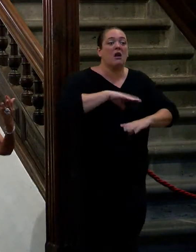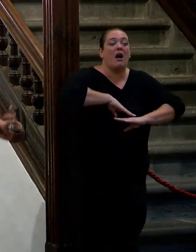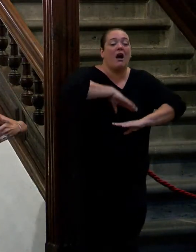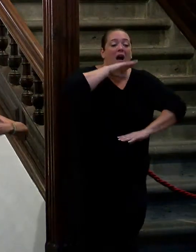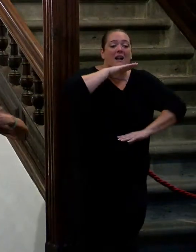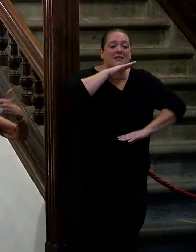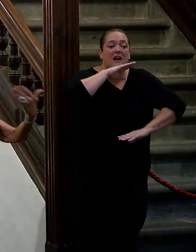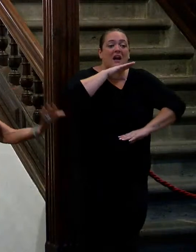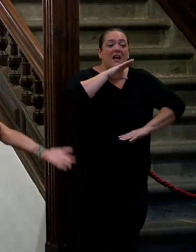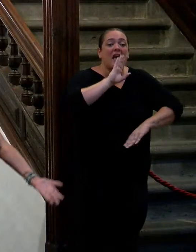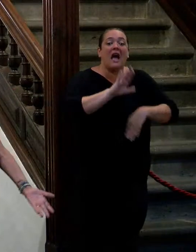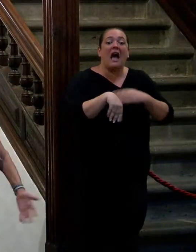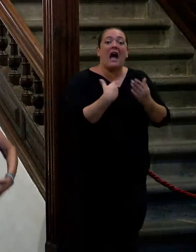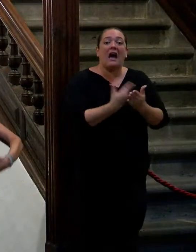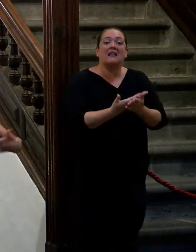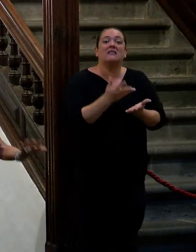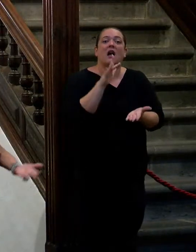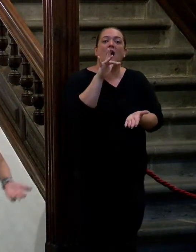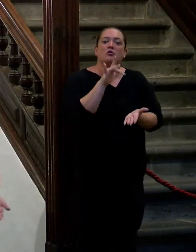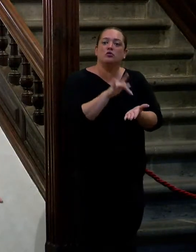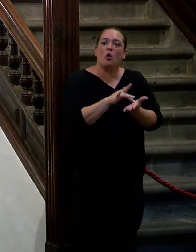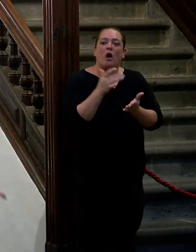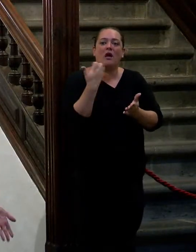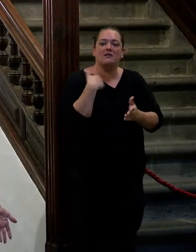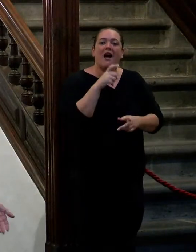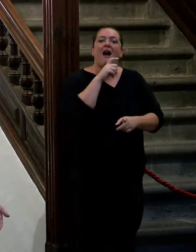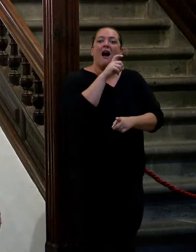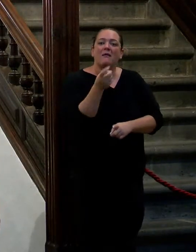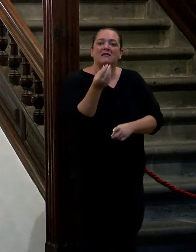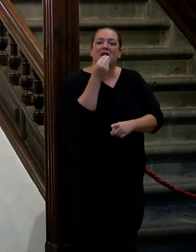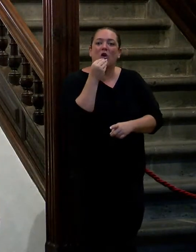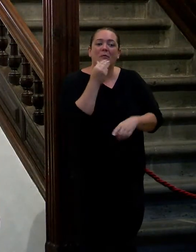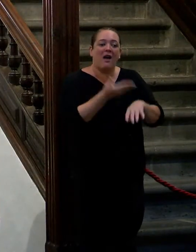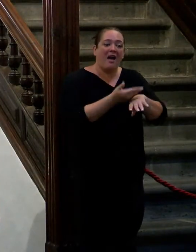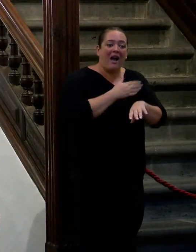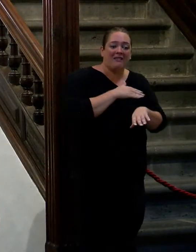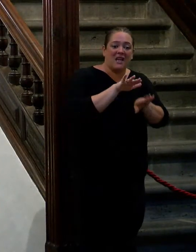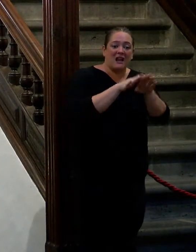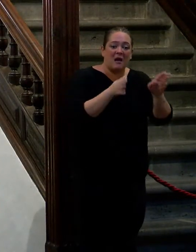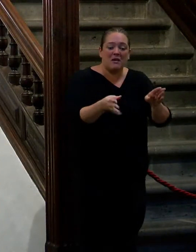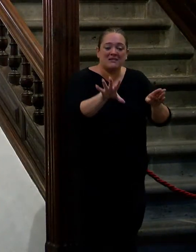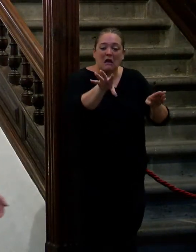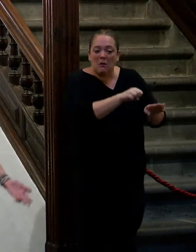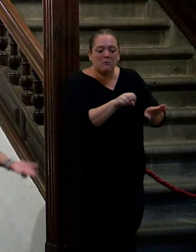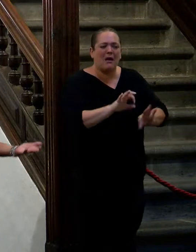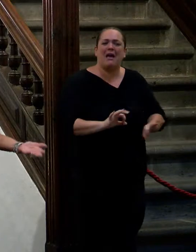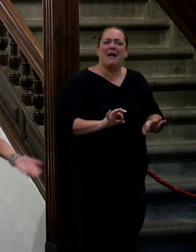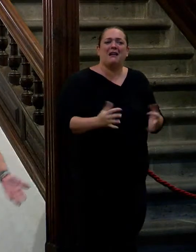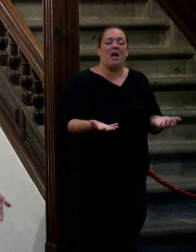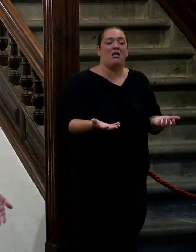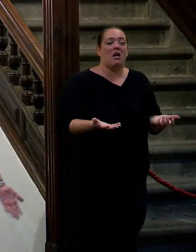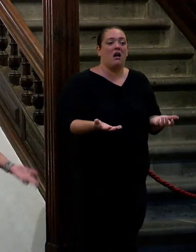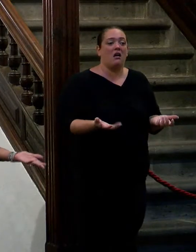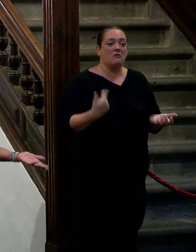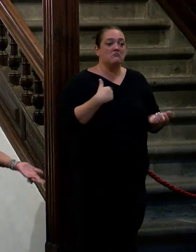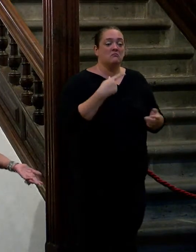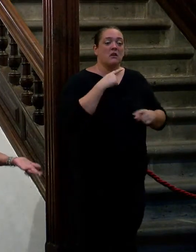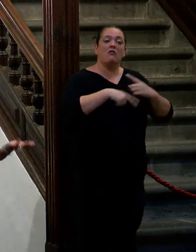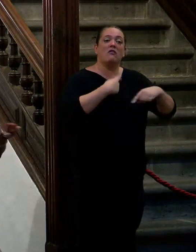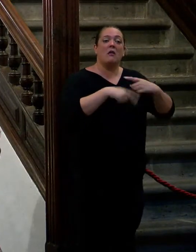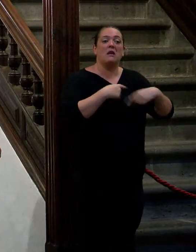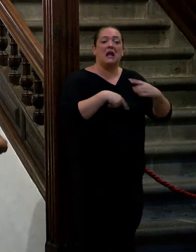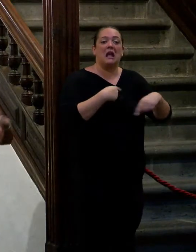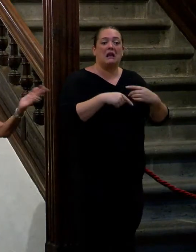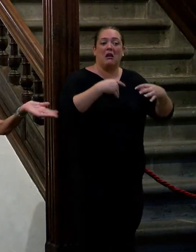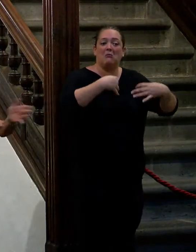cuando llegaran hasta que no dijeran vamos a merendar o vamos a comer tú no cogías nada de las mesas y yo te digo que una familia humilde mi padre es